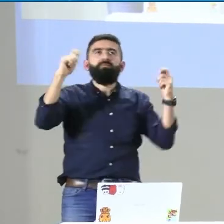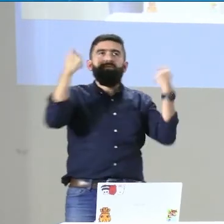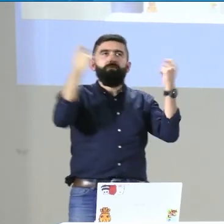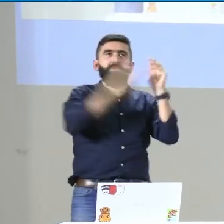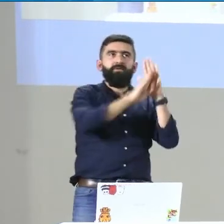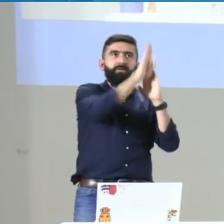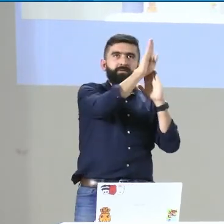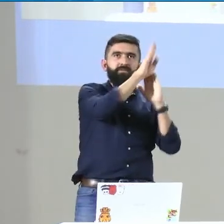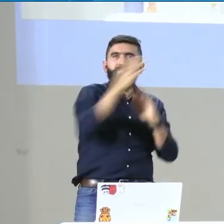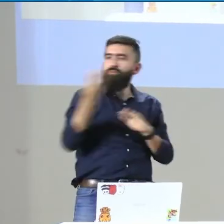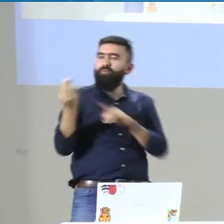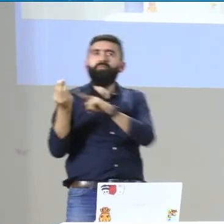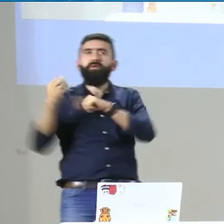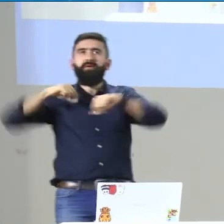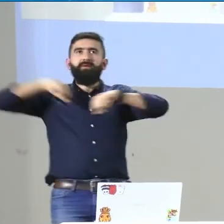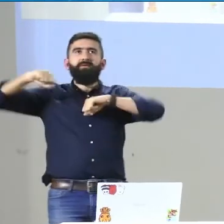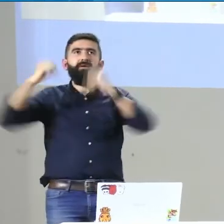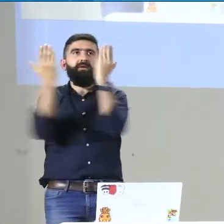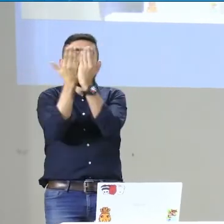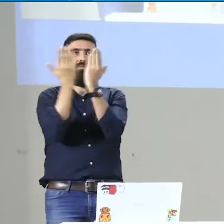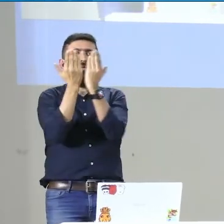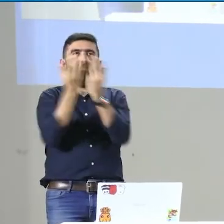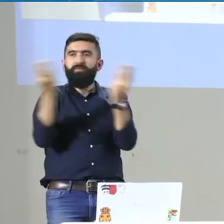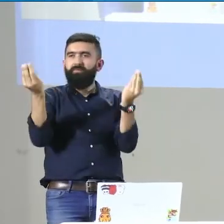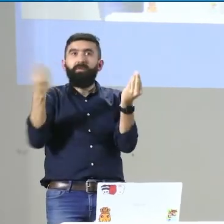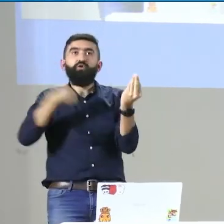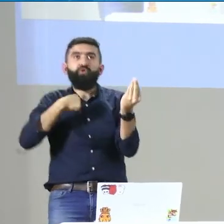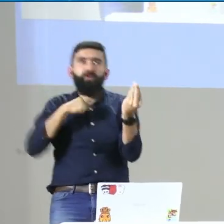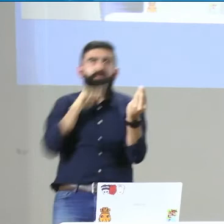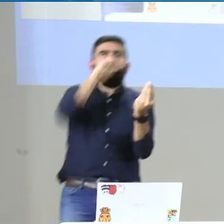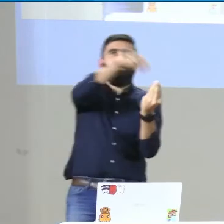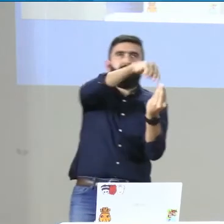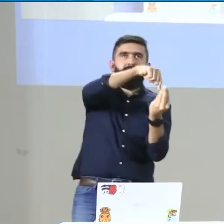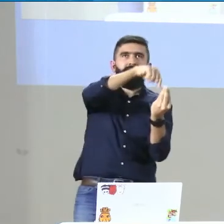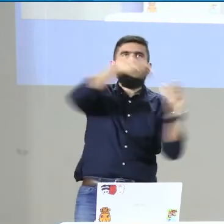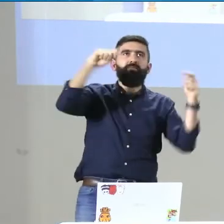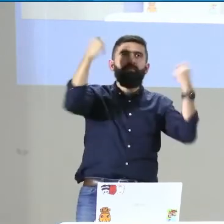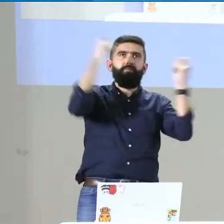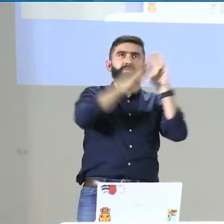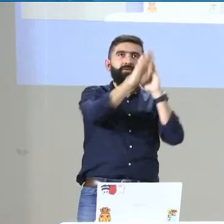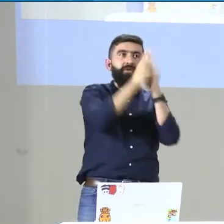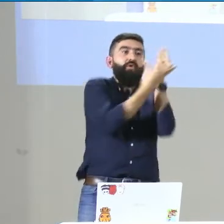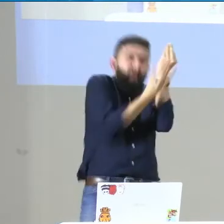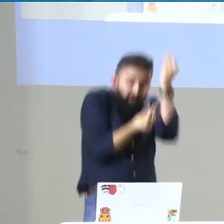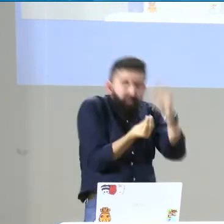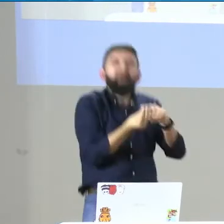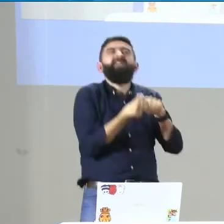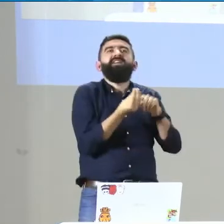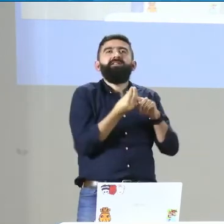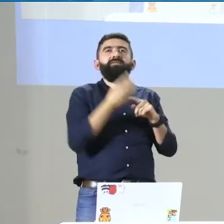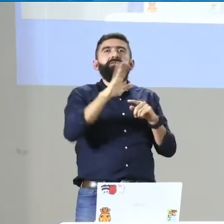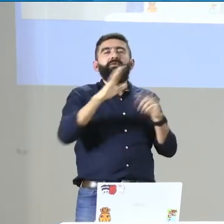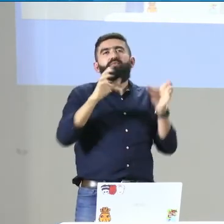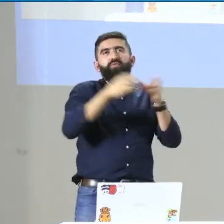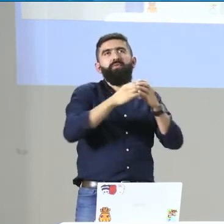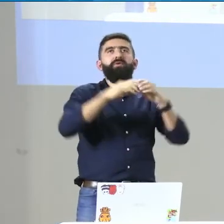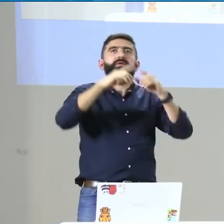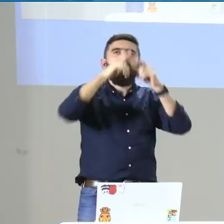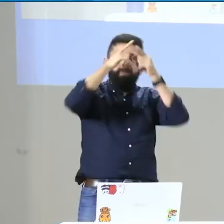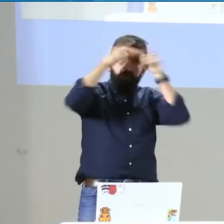INSOR en la subdirección de promoción y desarrollo en la parte de gestión educativa. Entonces yo hago parte del equipo de la